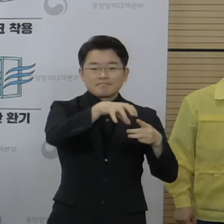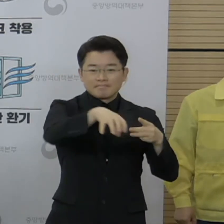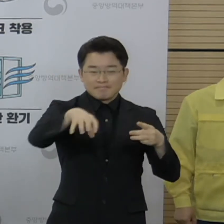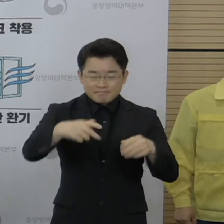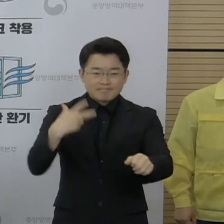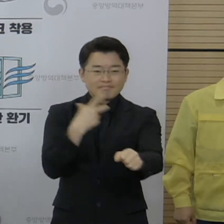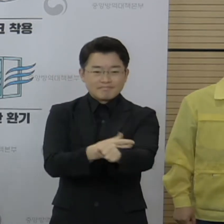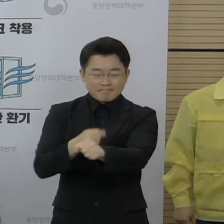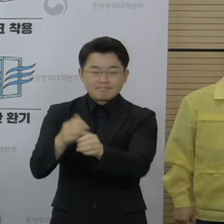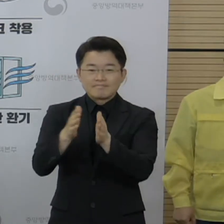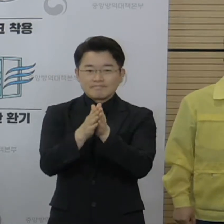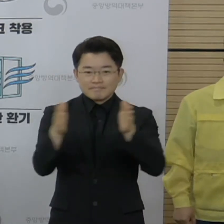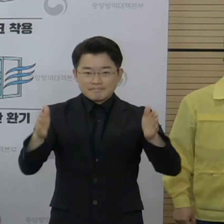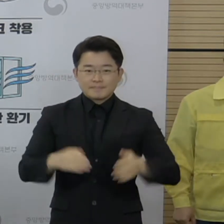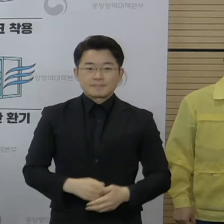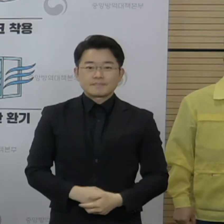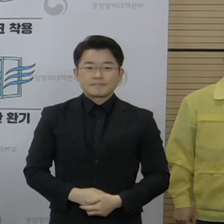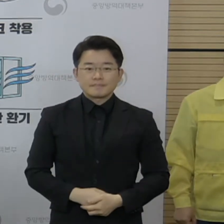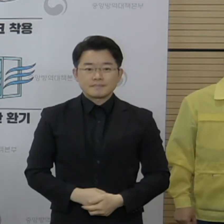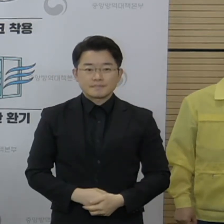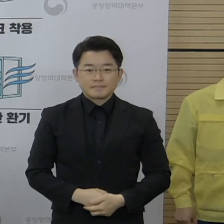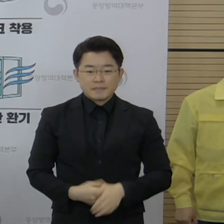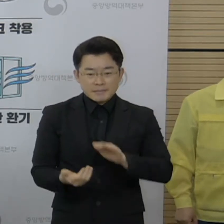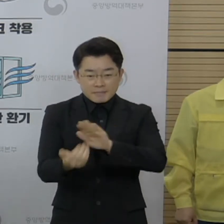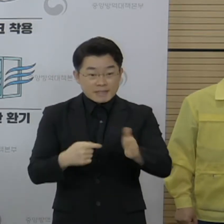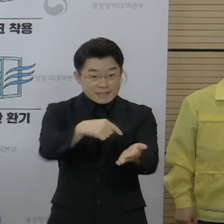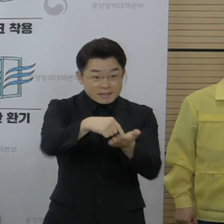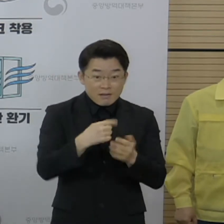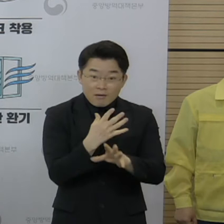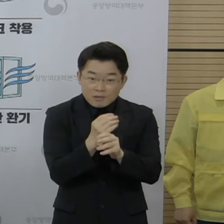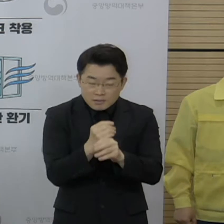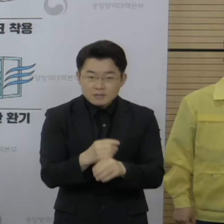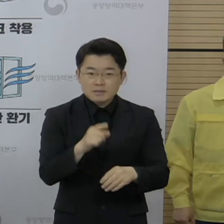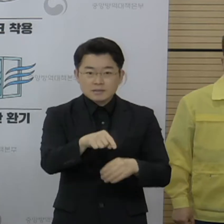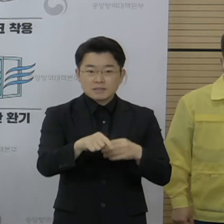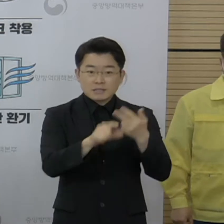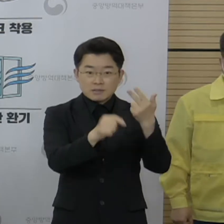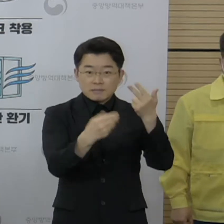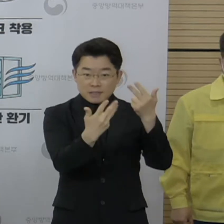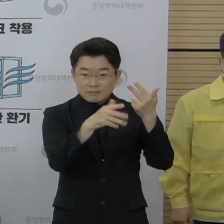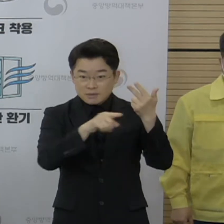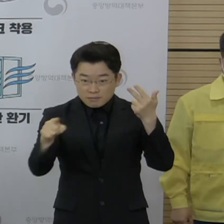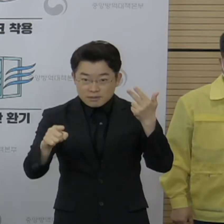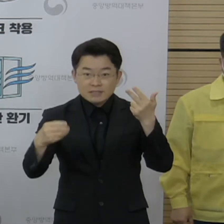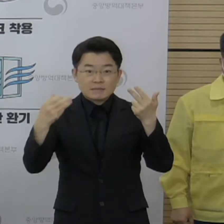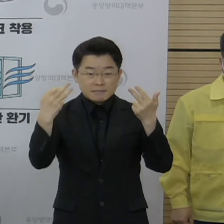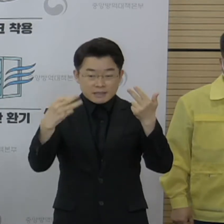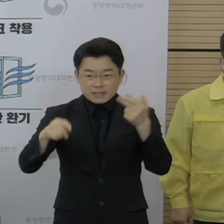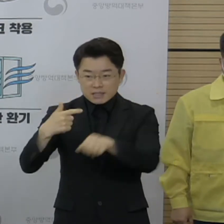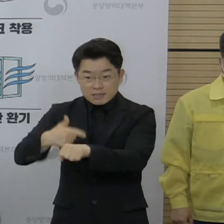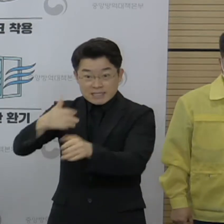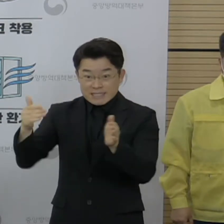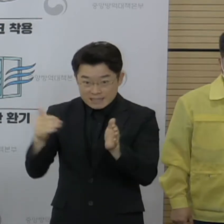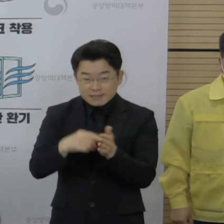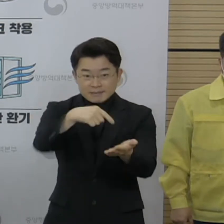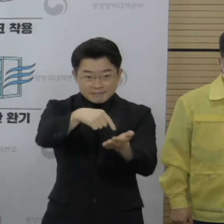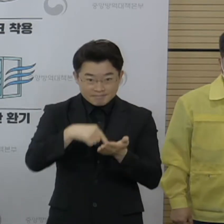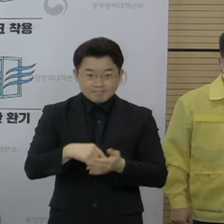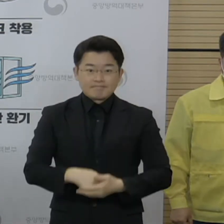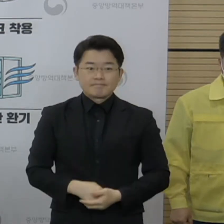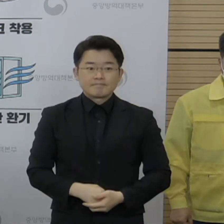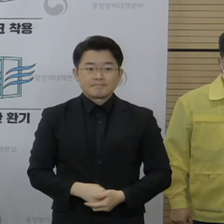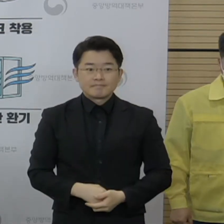접종을 시작합니다. 사전 예약은 7월 8일부터 7월 10일, 18시까지 진행되며 예약